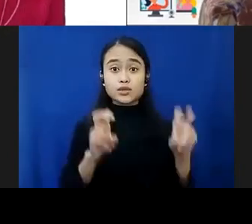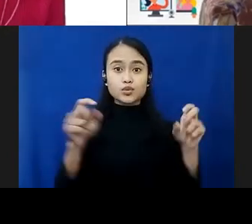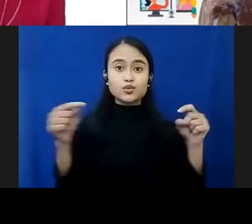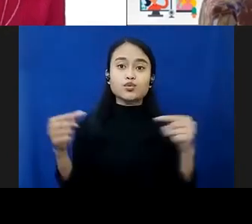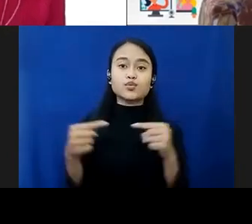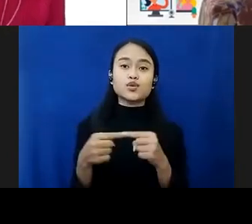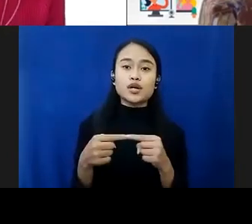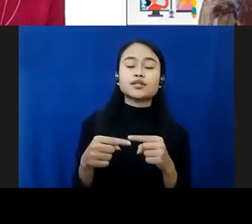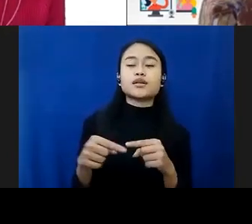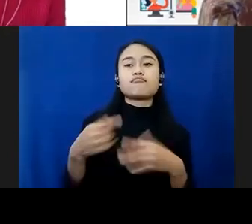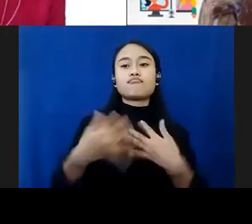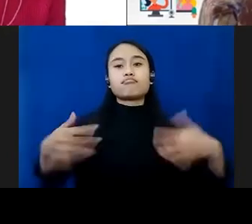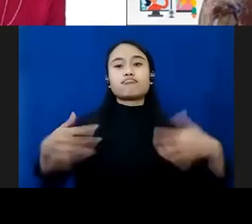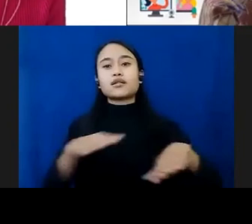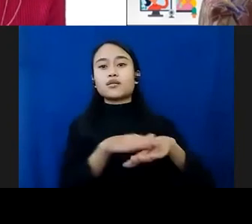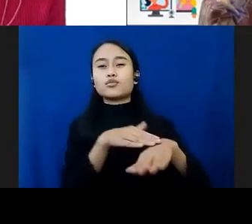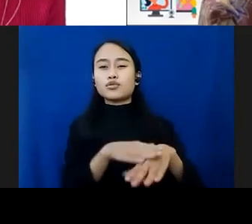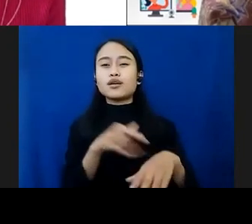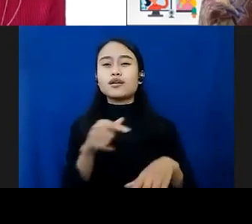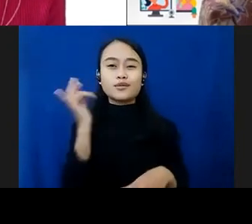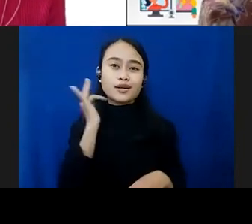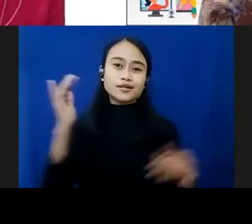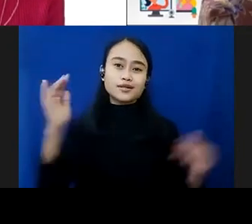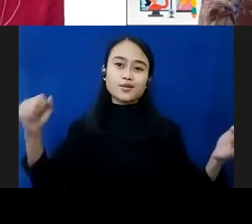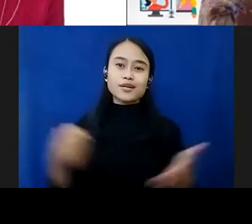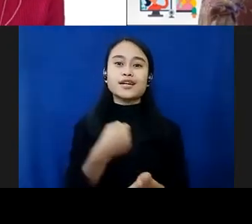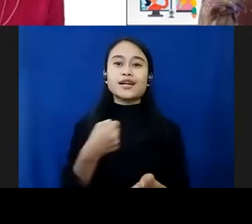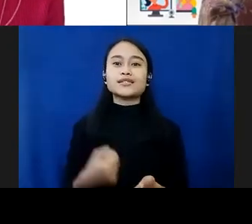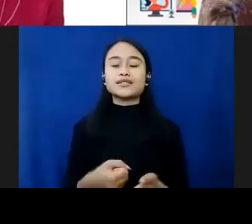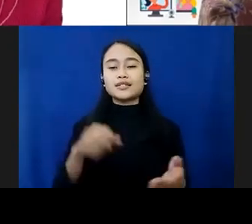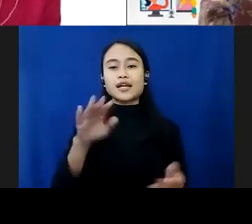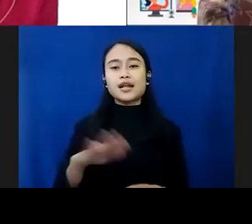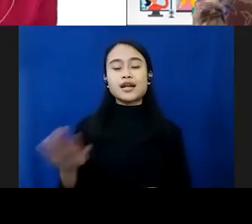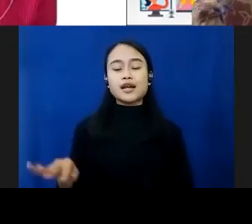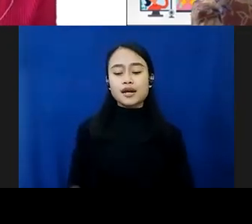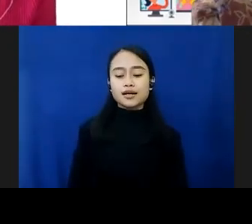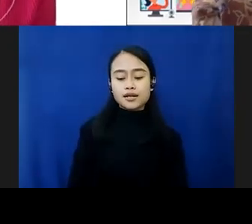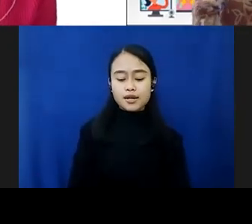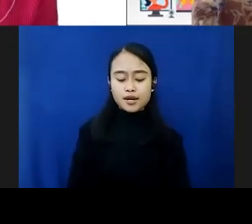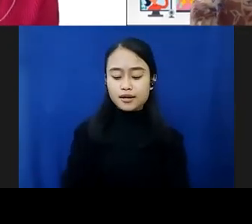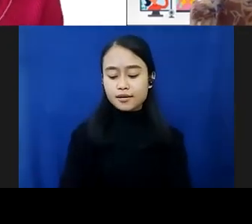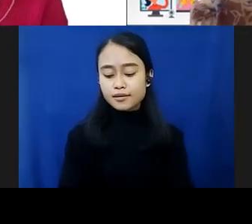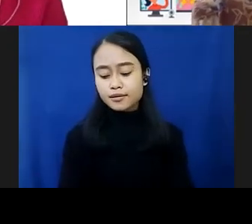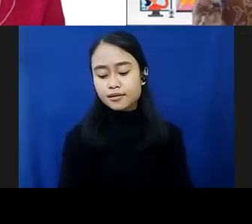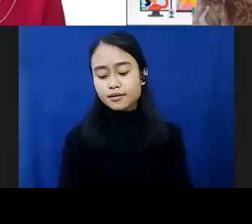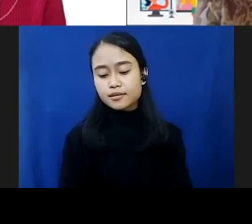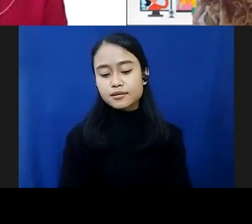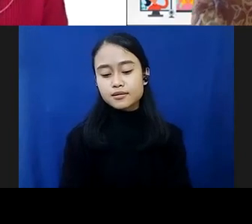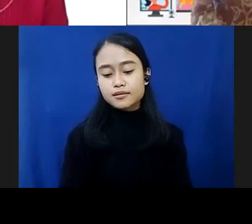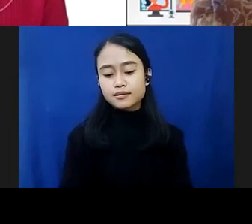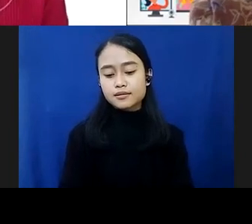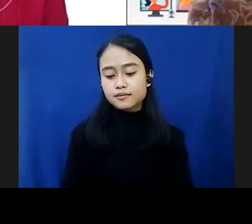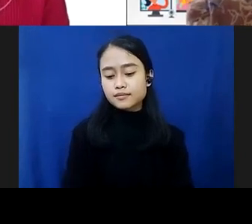beresiko terhadap praktek kekerasan terhadap anak termasuk kekerasan seksual dan